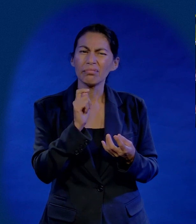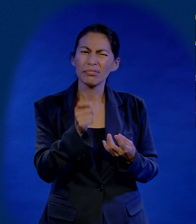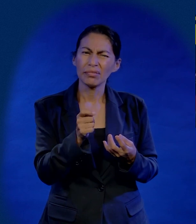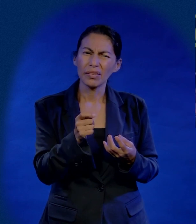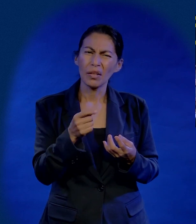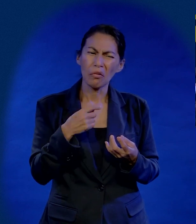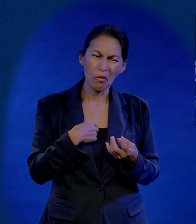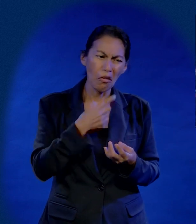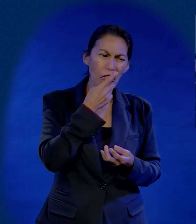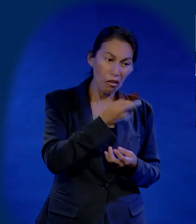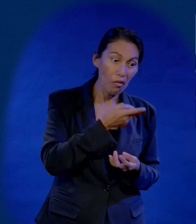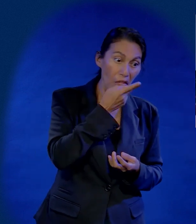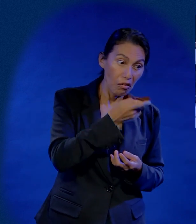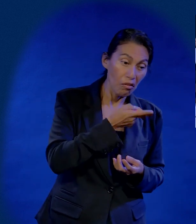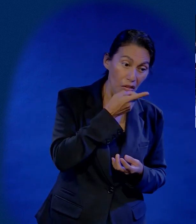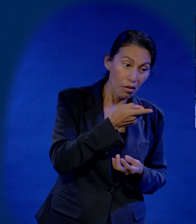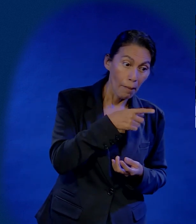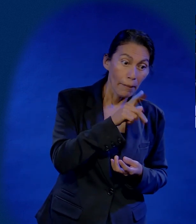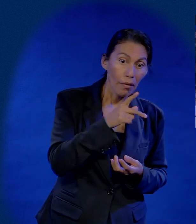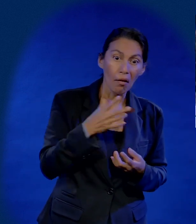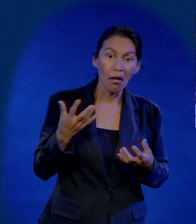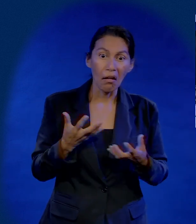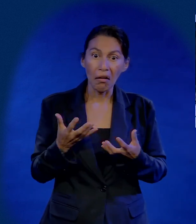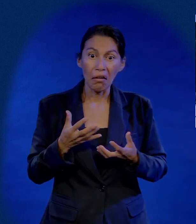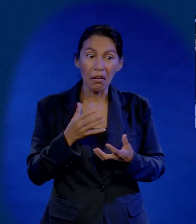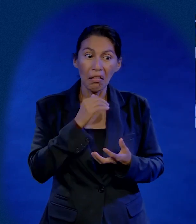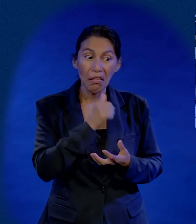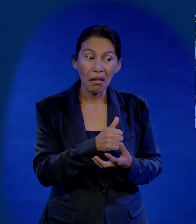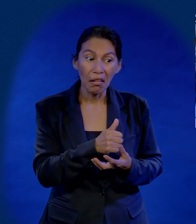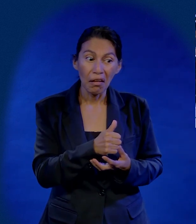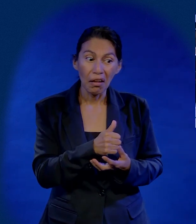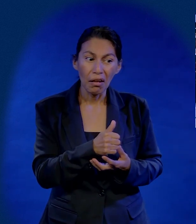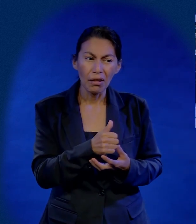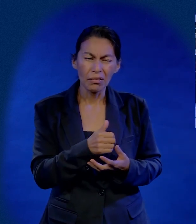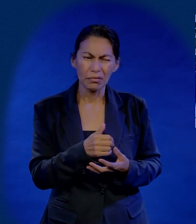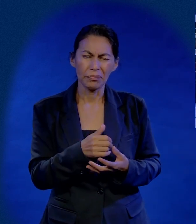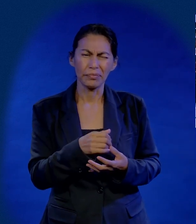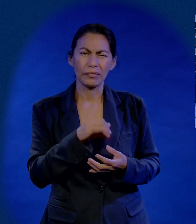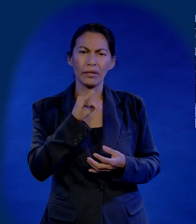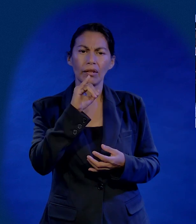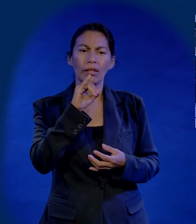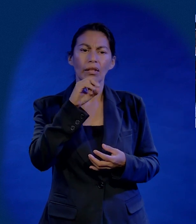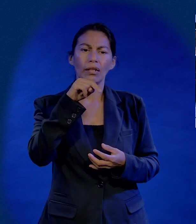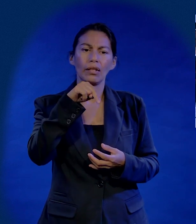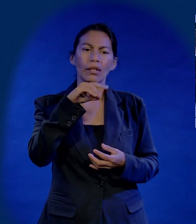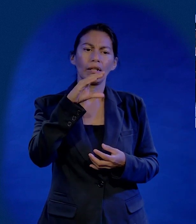Cuando uno dice algo, pero hace otra cosa, ¿cómo se llama eso? Eso se llama